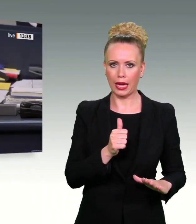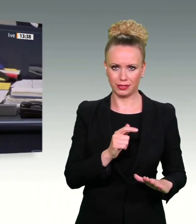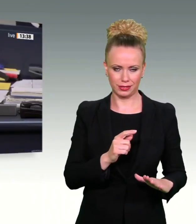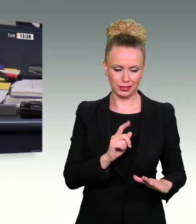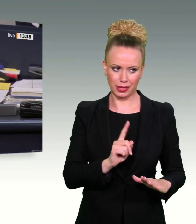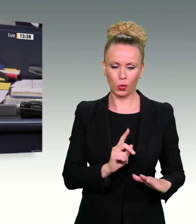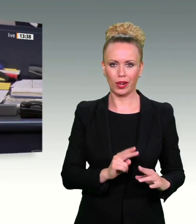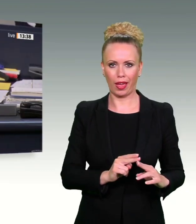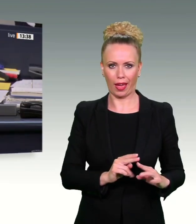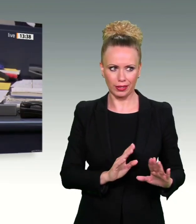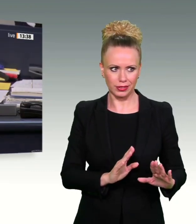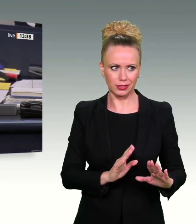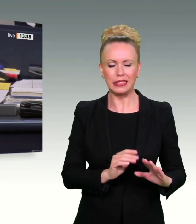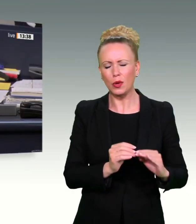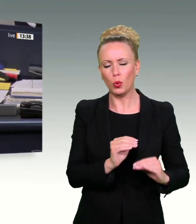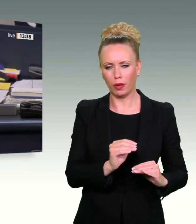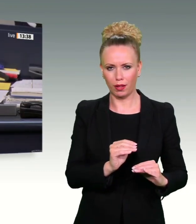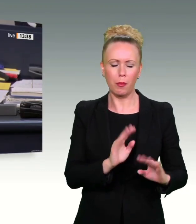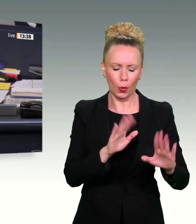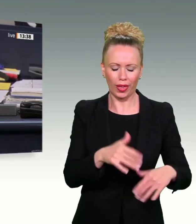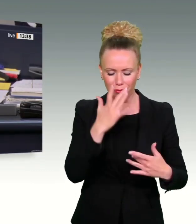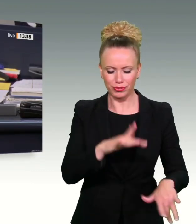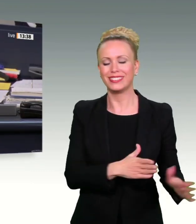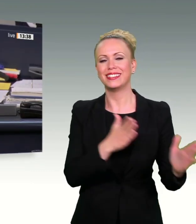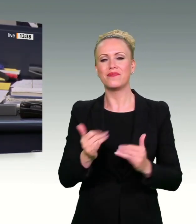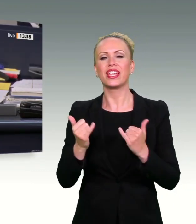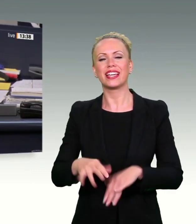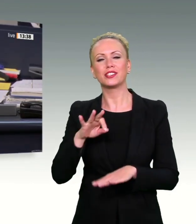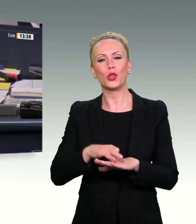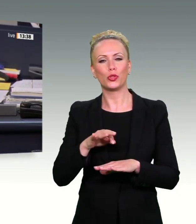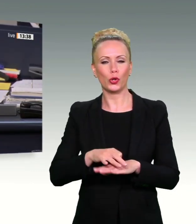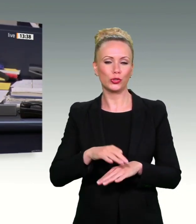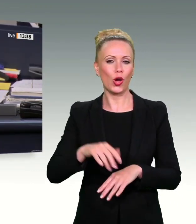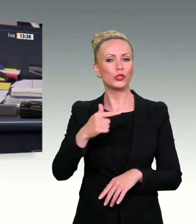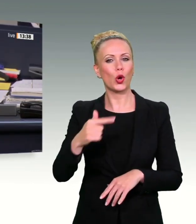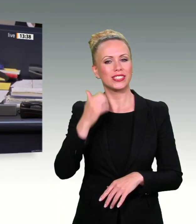Aber das soll erlaubt sein. Und jetzt hat der Kollege Dr. Thorsten Lieb das Wort für die FDP-Fraktion.